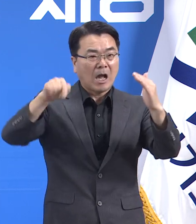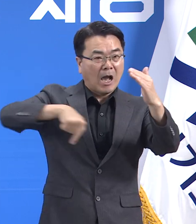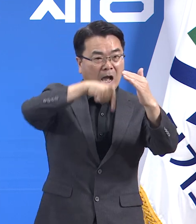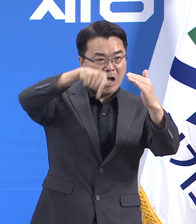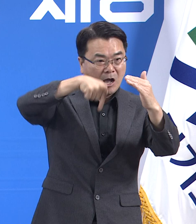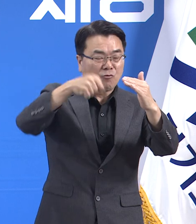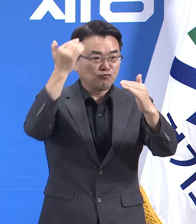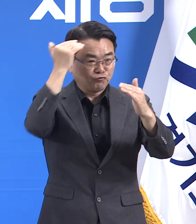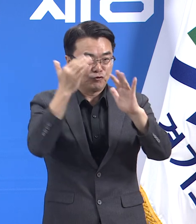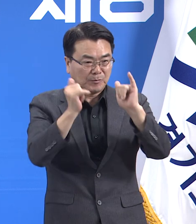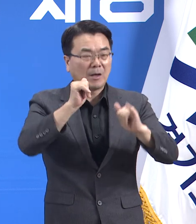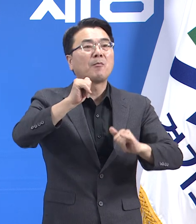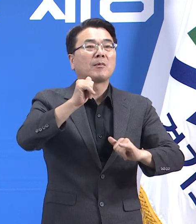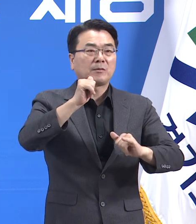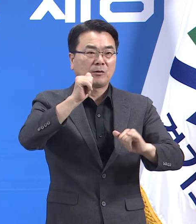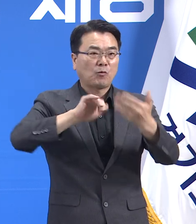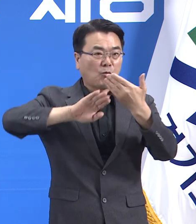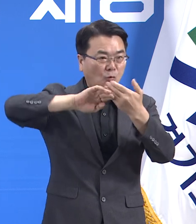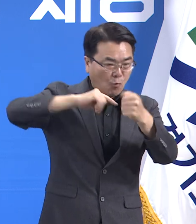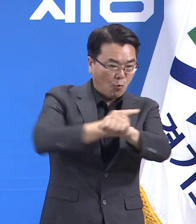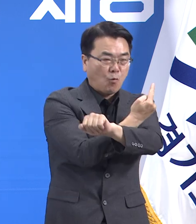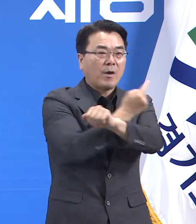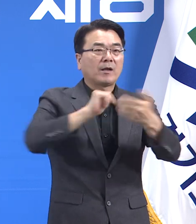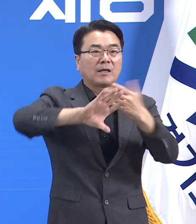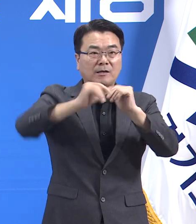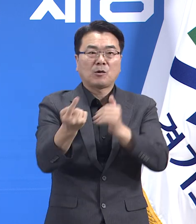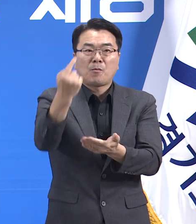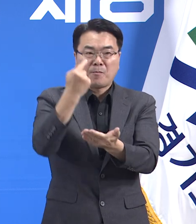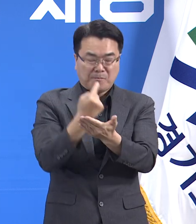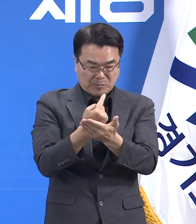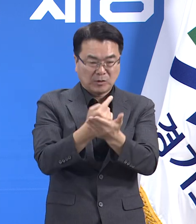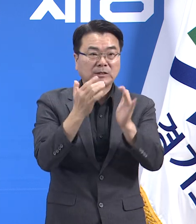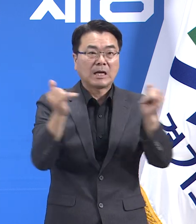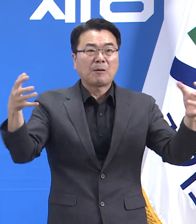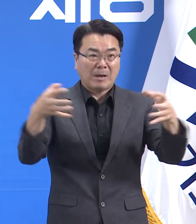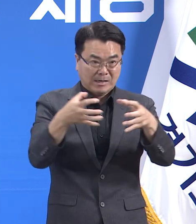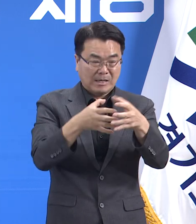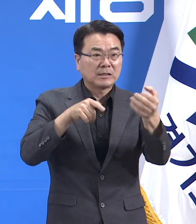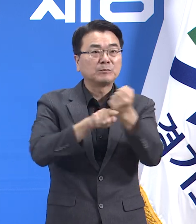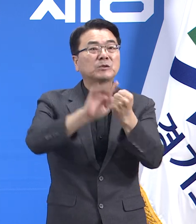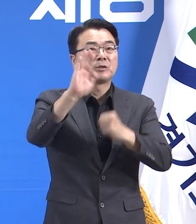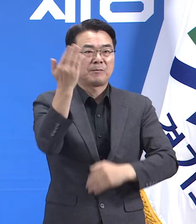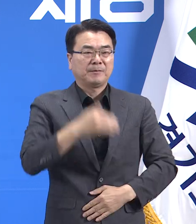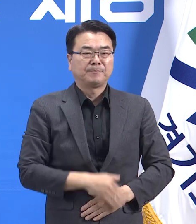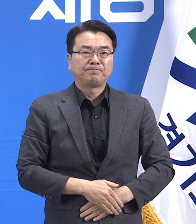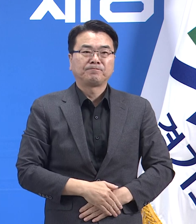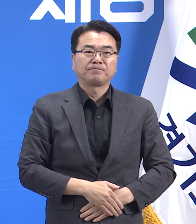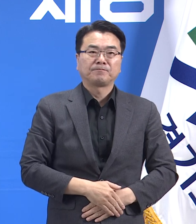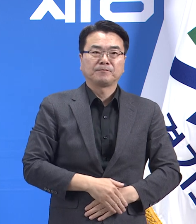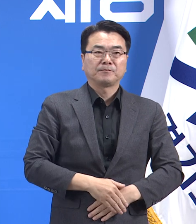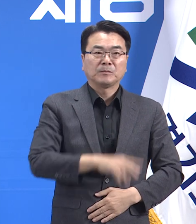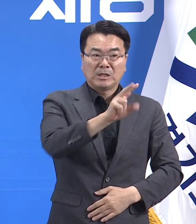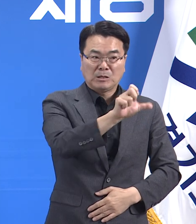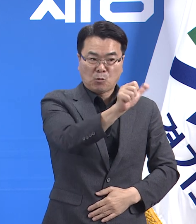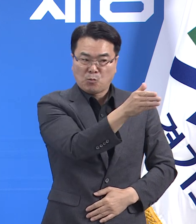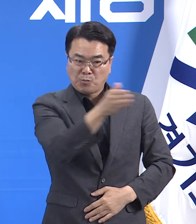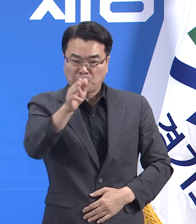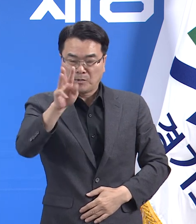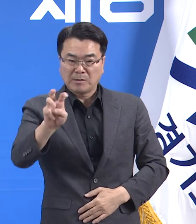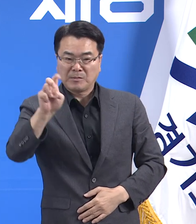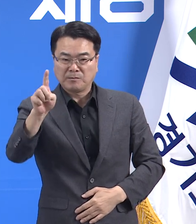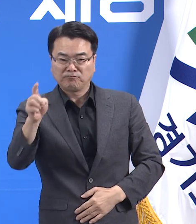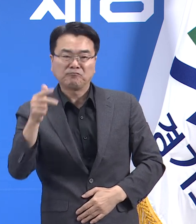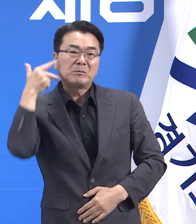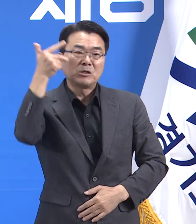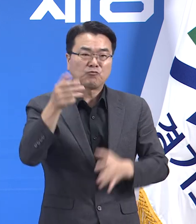344명이며 해외이 16명입니다. 25일부터 31일까지 한 주간